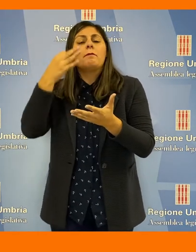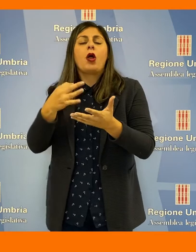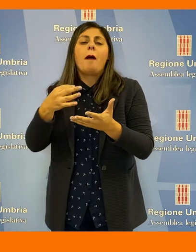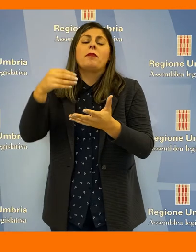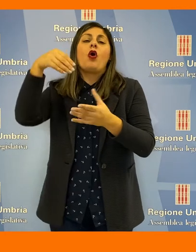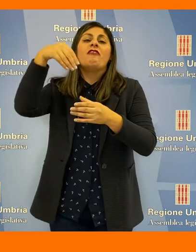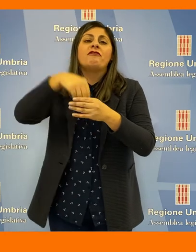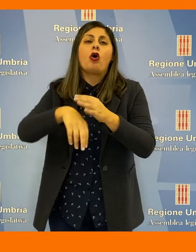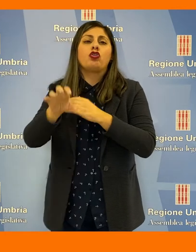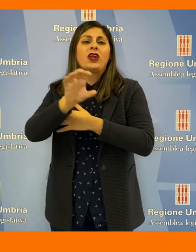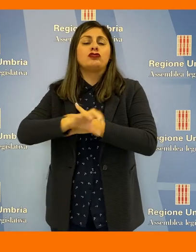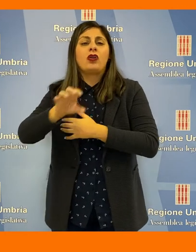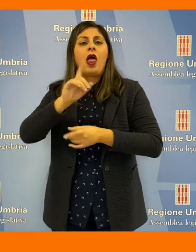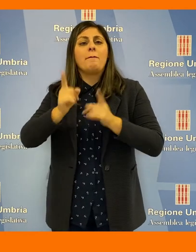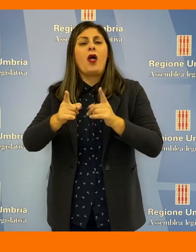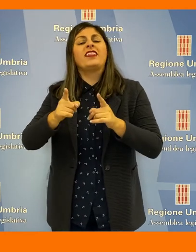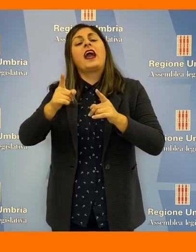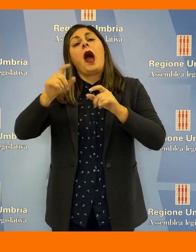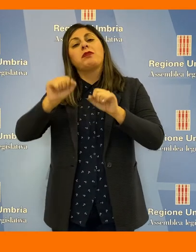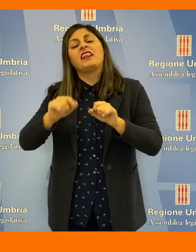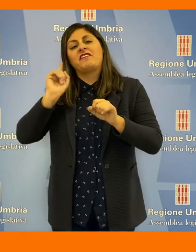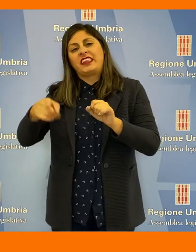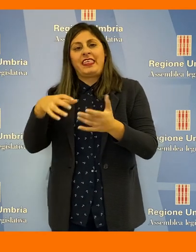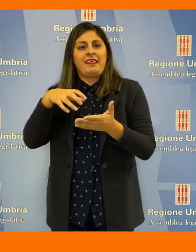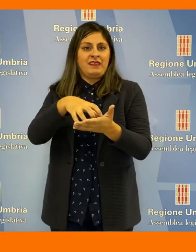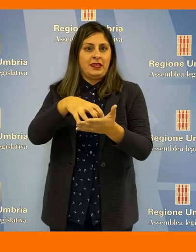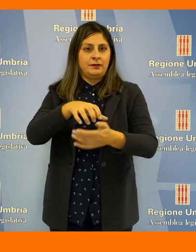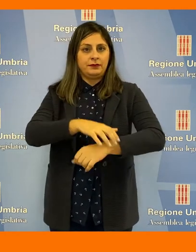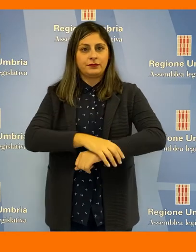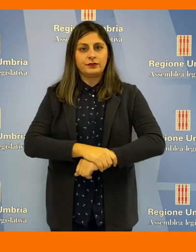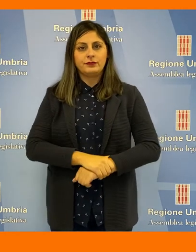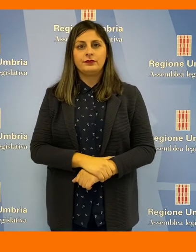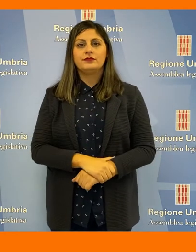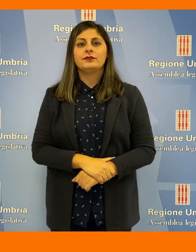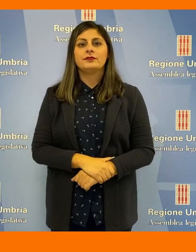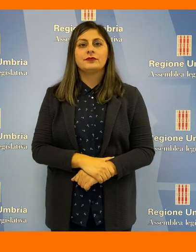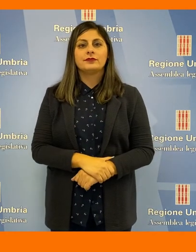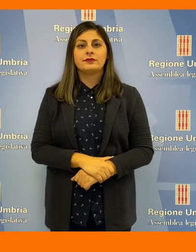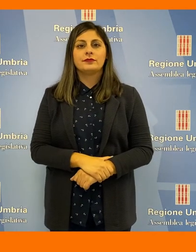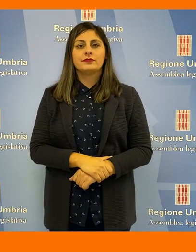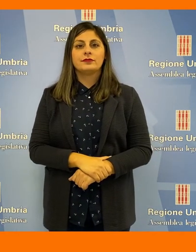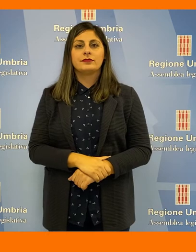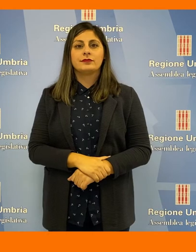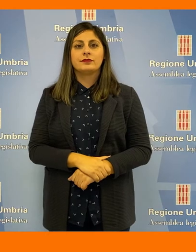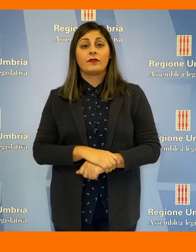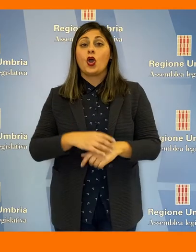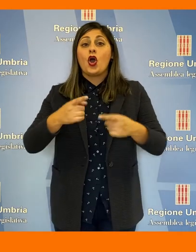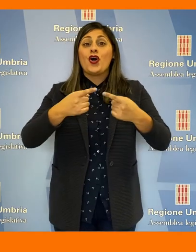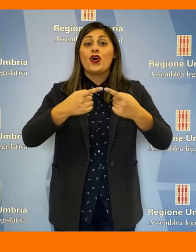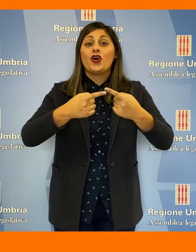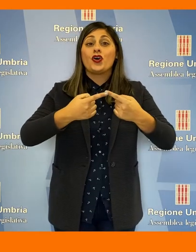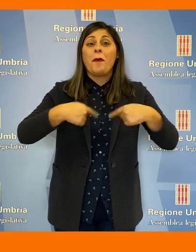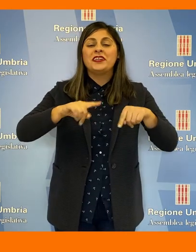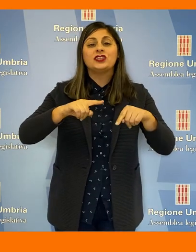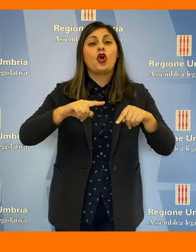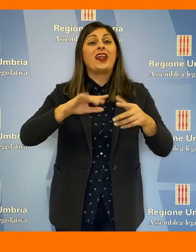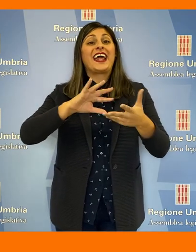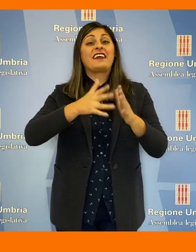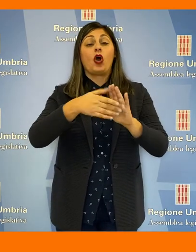sostegno di cui si faccia carico il Fondo regionale per le politiche abitative. I lavori della Commissione per le